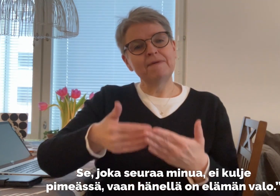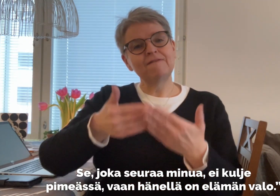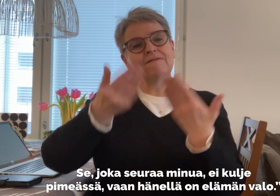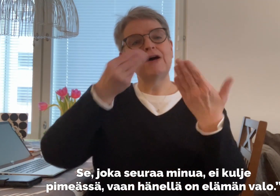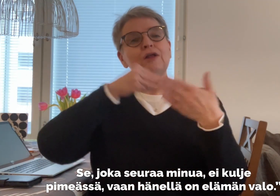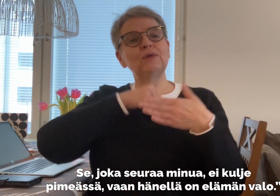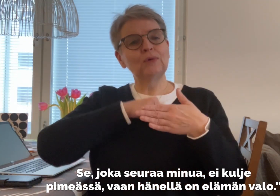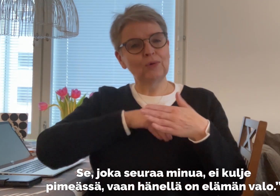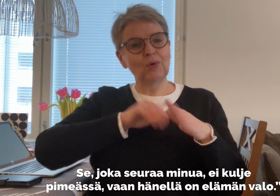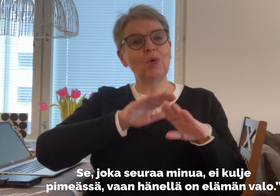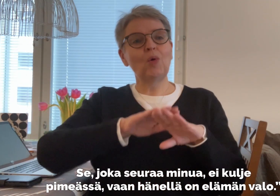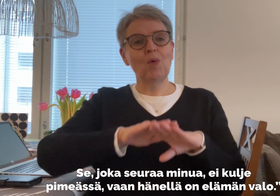elämänvalo.